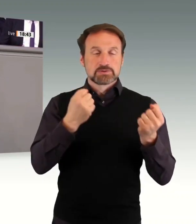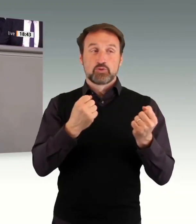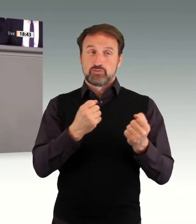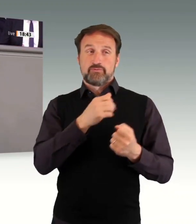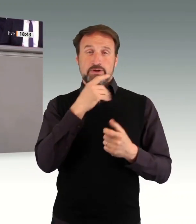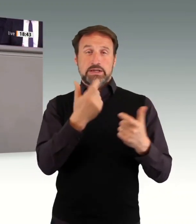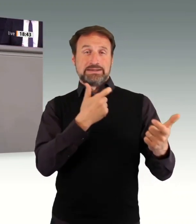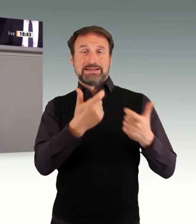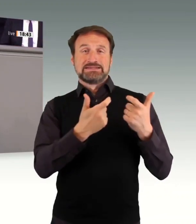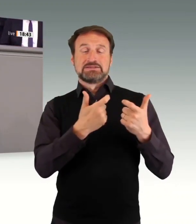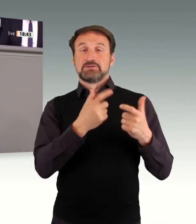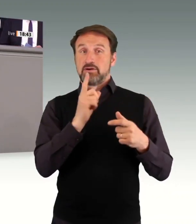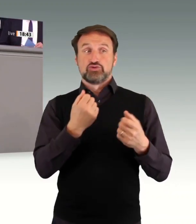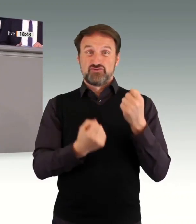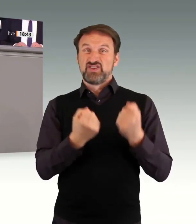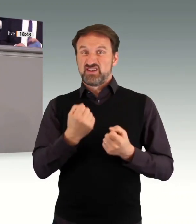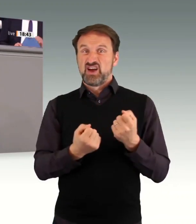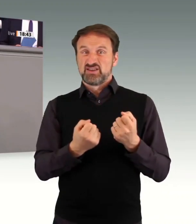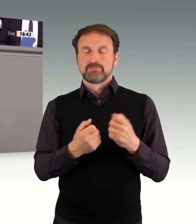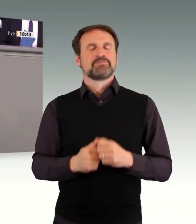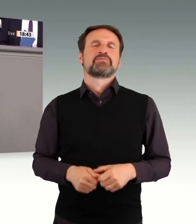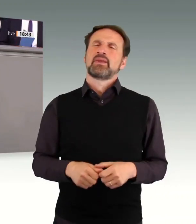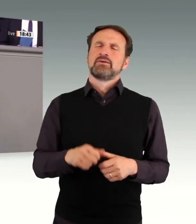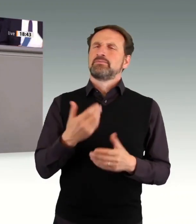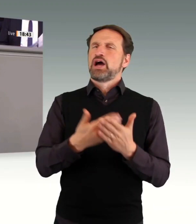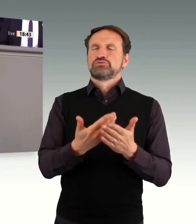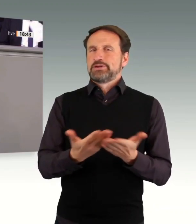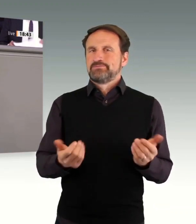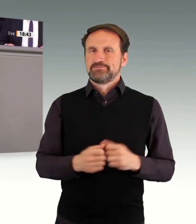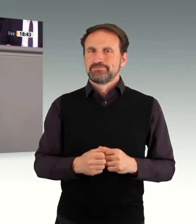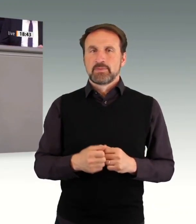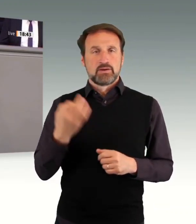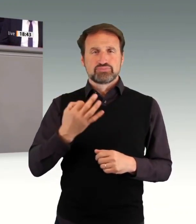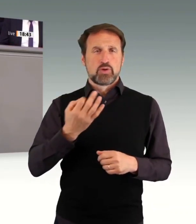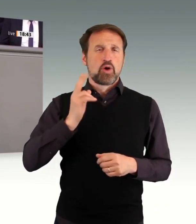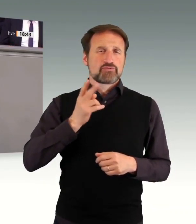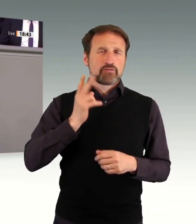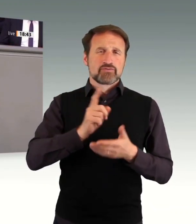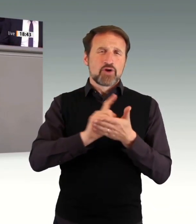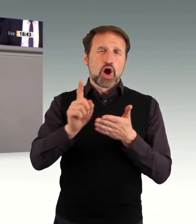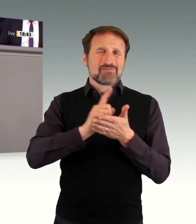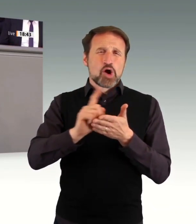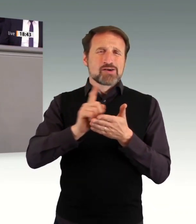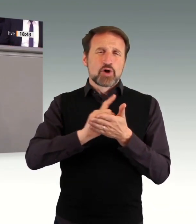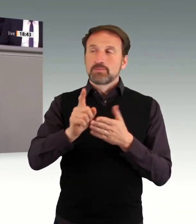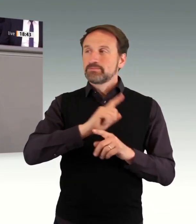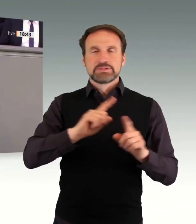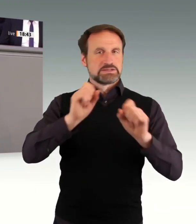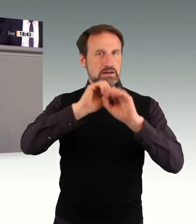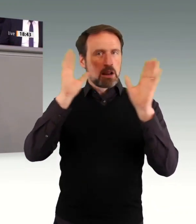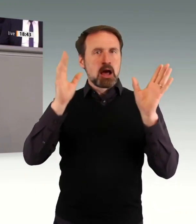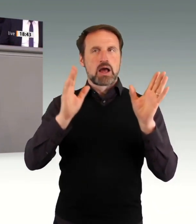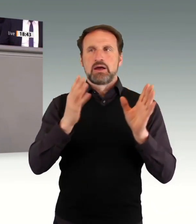Schwierigkeiten. Zum Beispiel vergehen oft Wochen, bis geklärt ist, welche Träger für die Finanzierung von